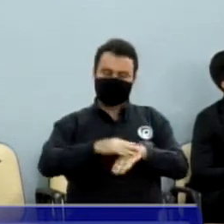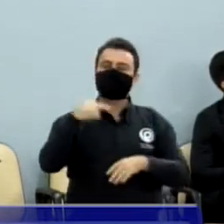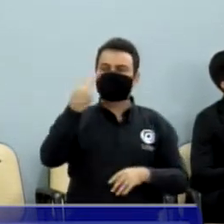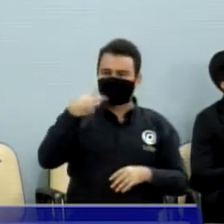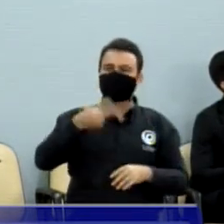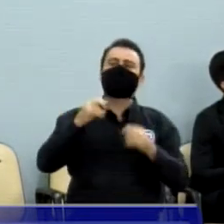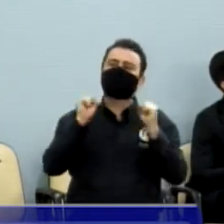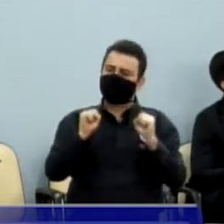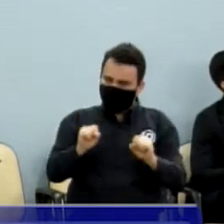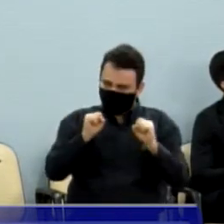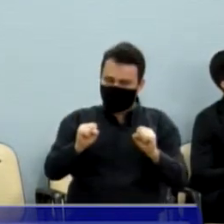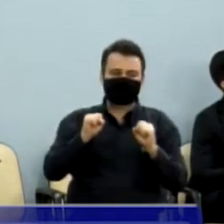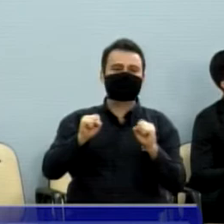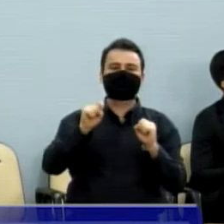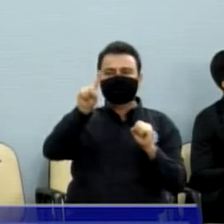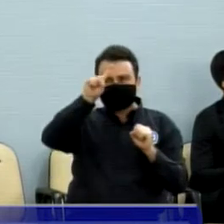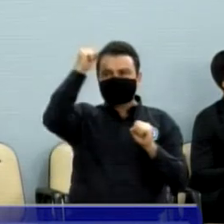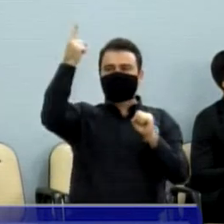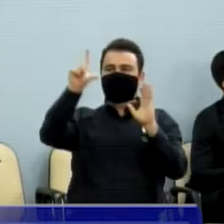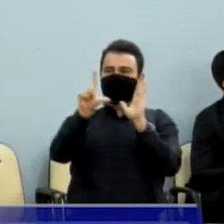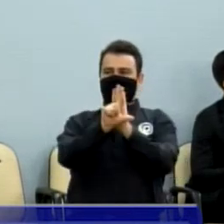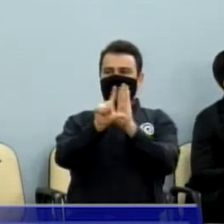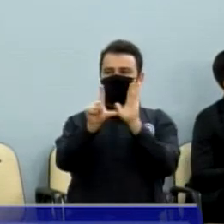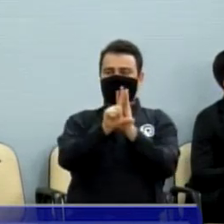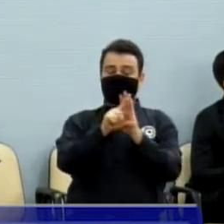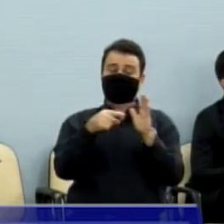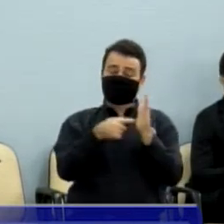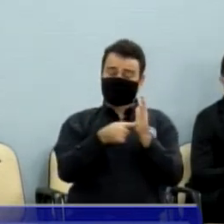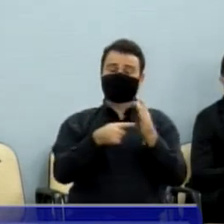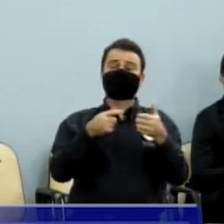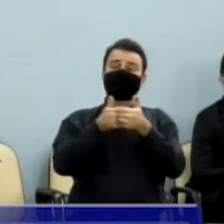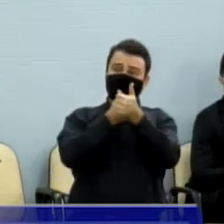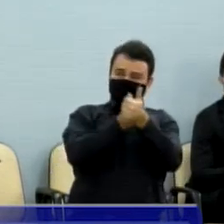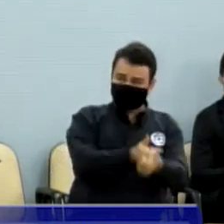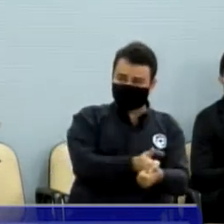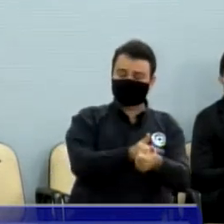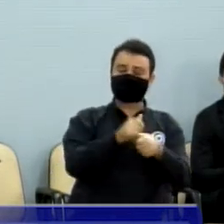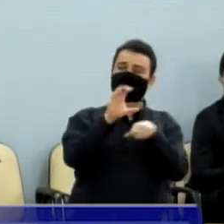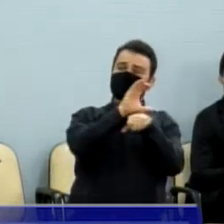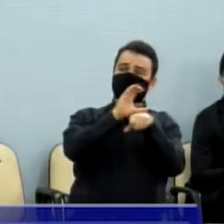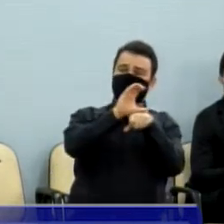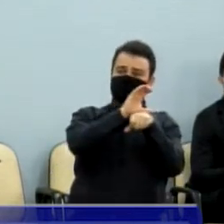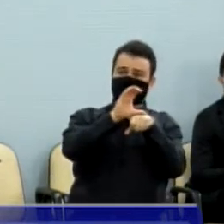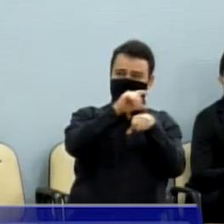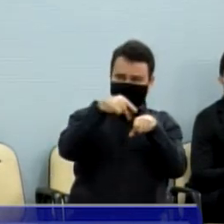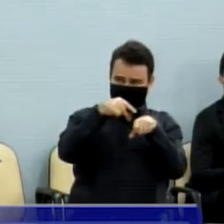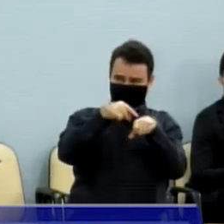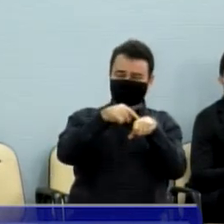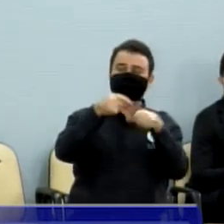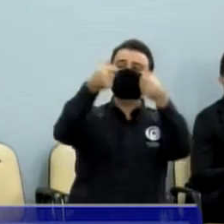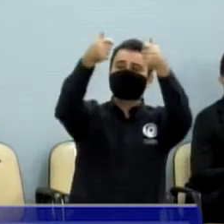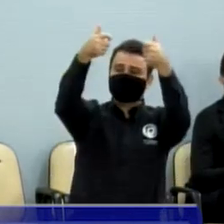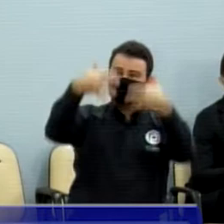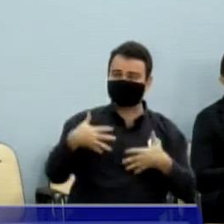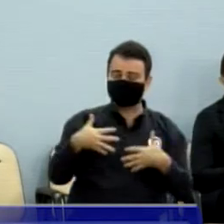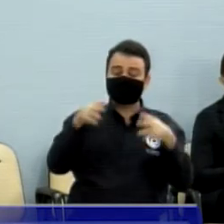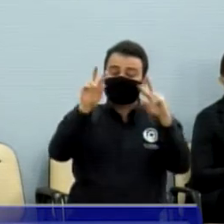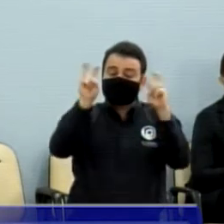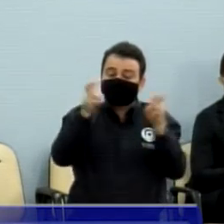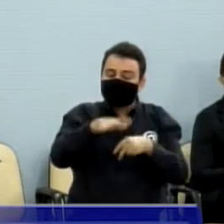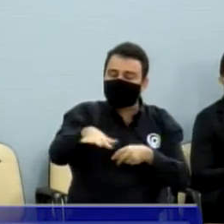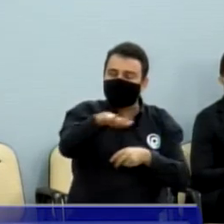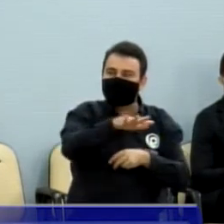da Constituição Federal de 1988 a reserva de iniciativa para as leis de natureza tributária,